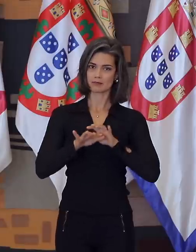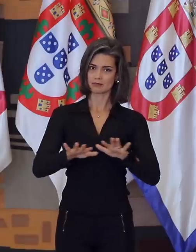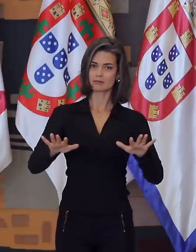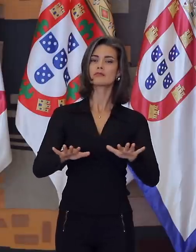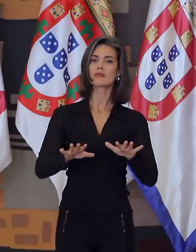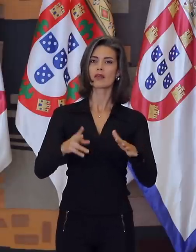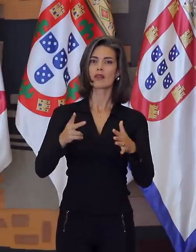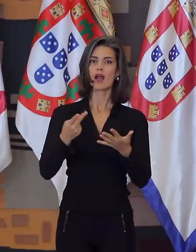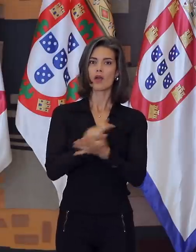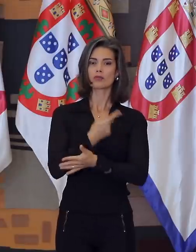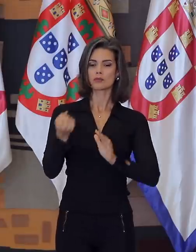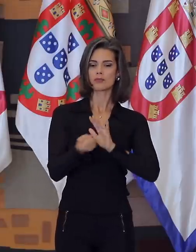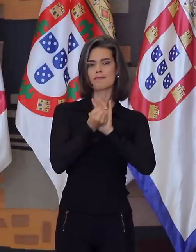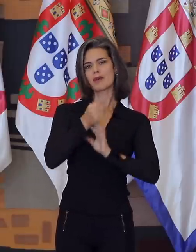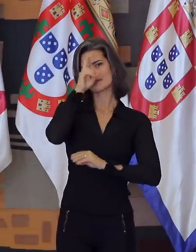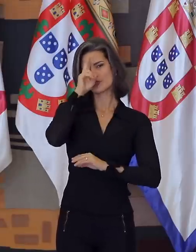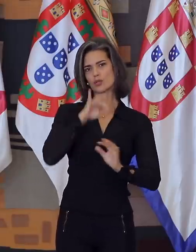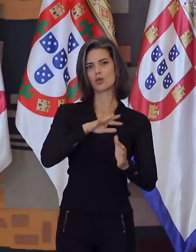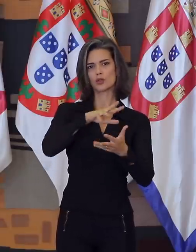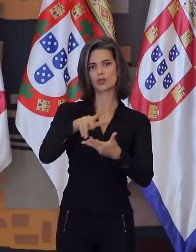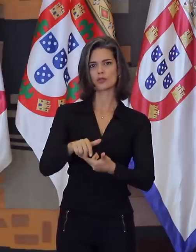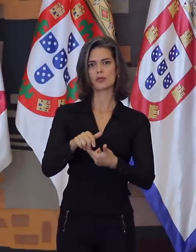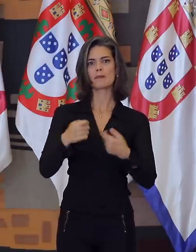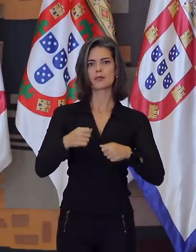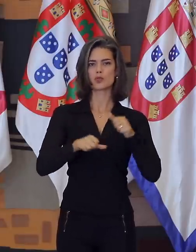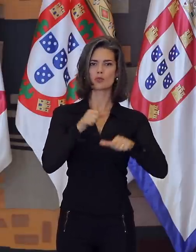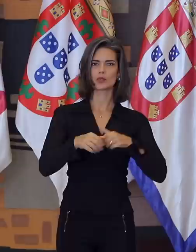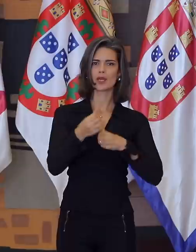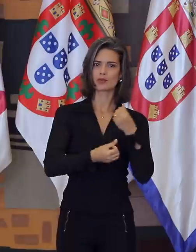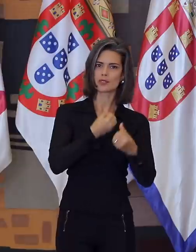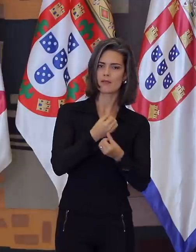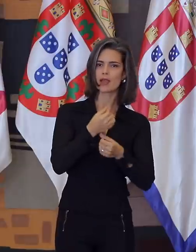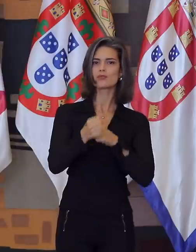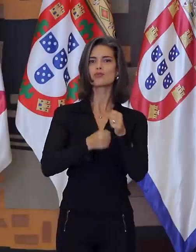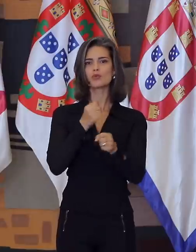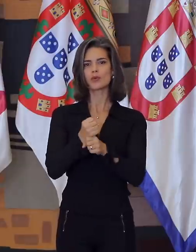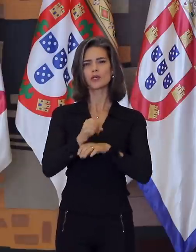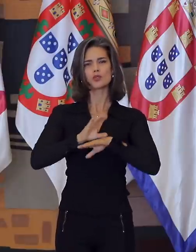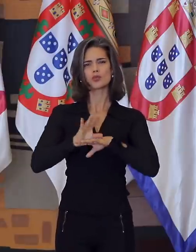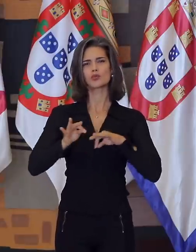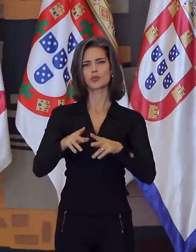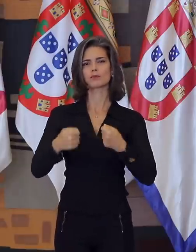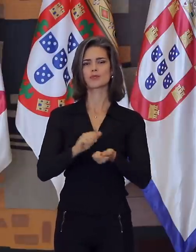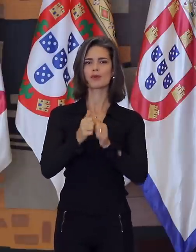foi um marco no cenário mundial, alterando o planejamento de um semestre, de um ano, de um curso inteiro.